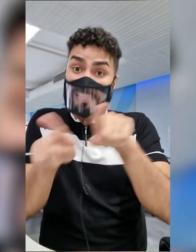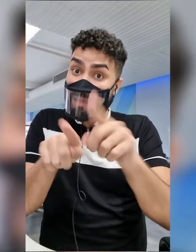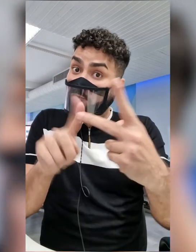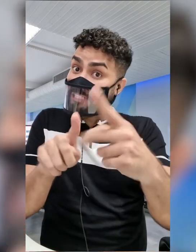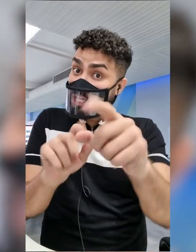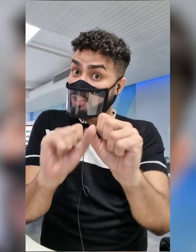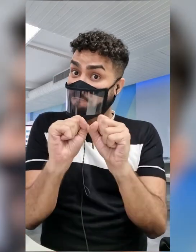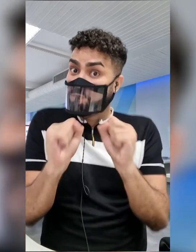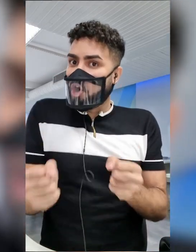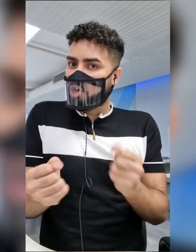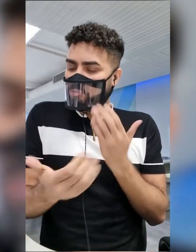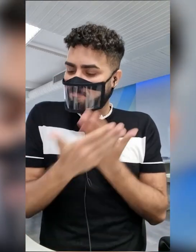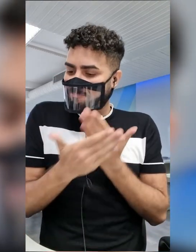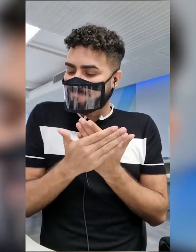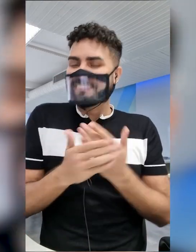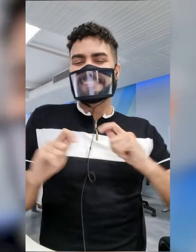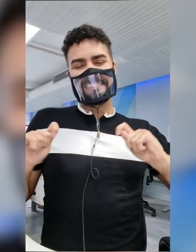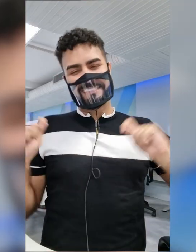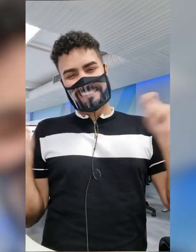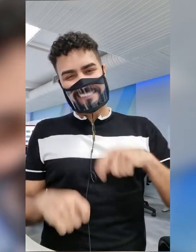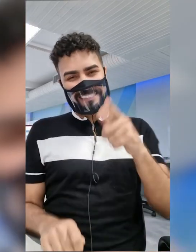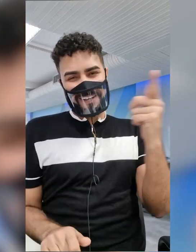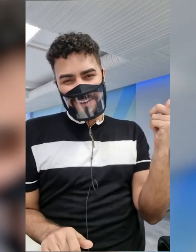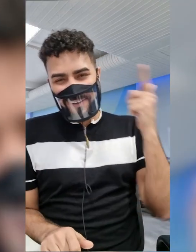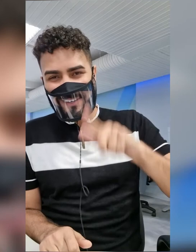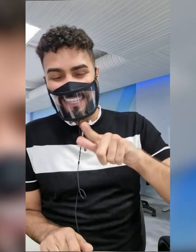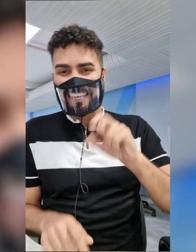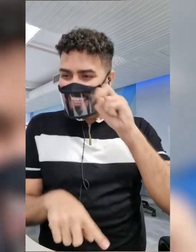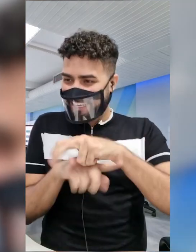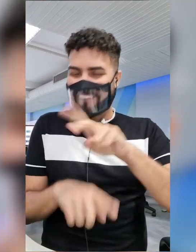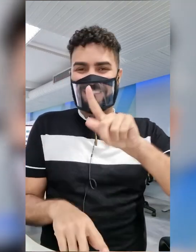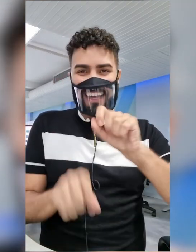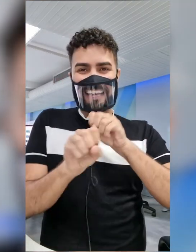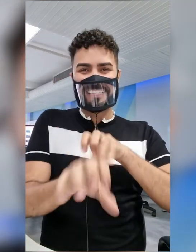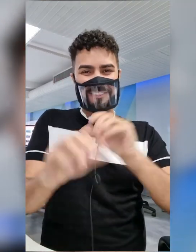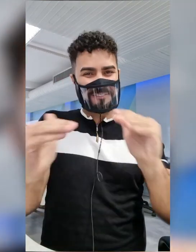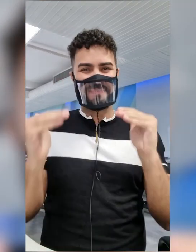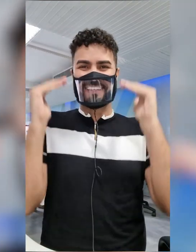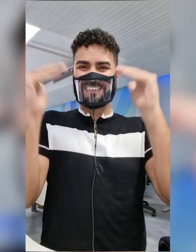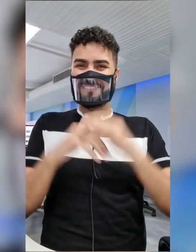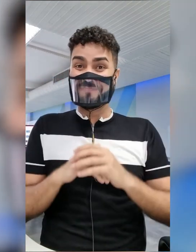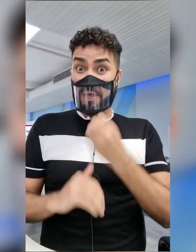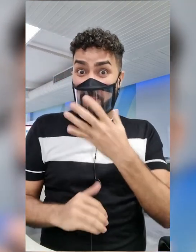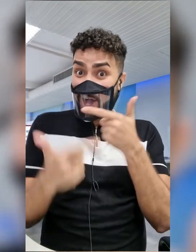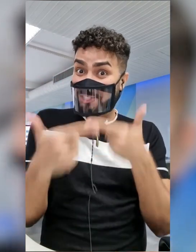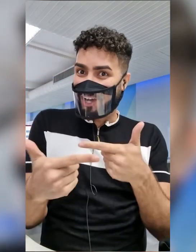seu esforço sejam suficientes para que você conquiste uma vaga no ensino superior. Boa sorte!